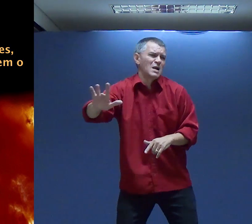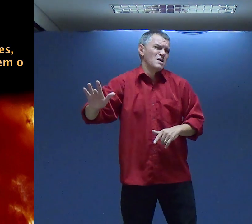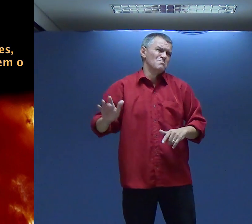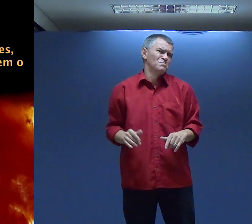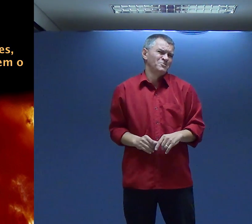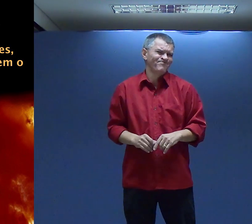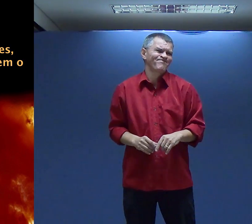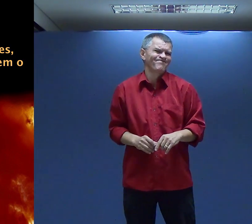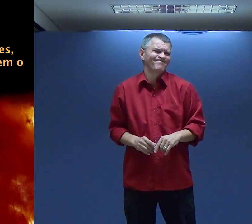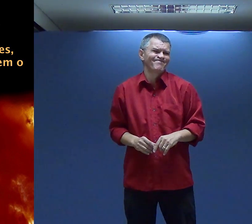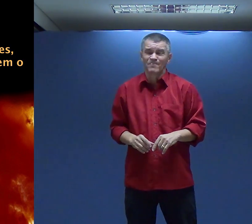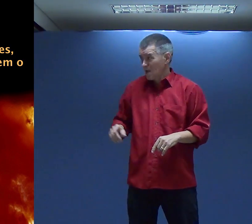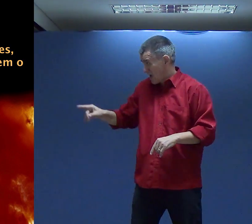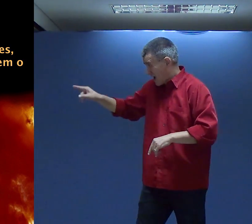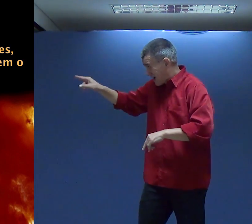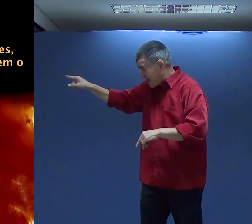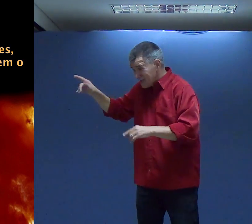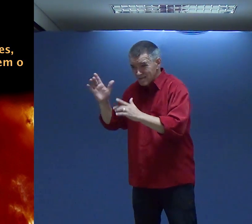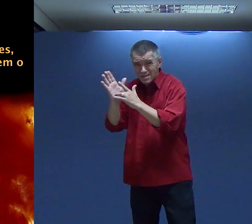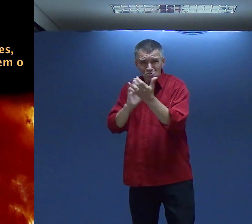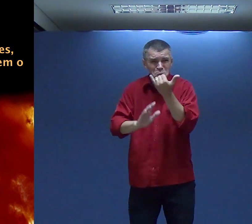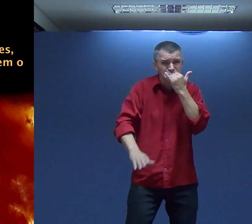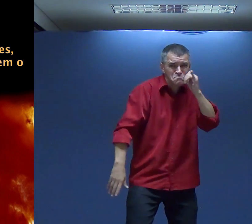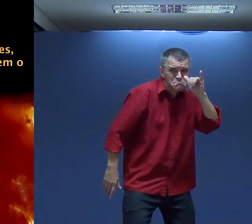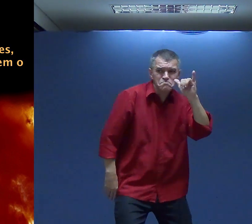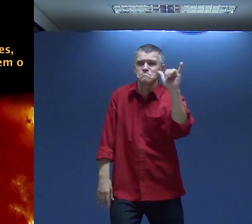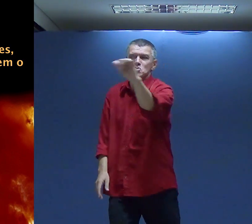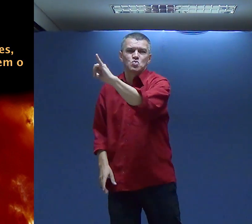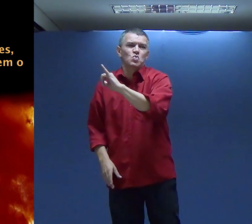Perdoa-os Porque eles não sabem O que fazem